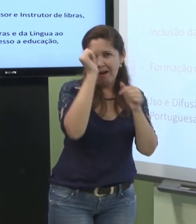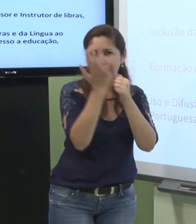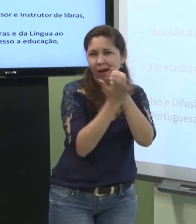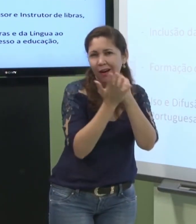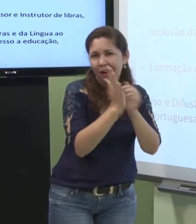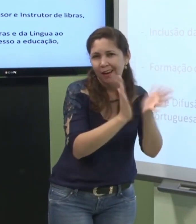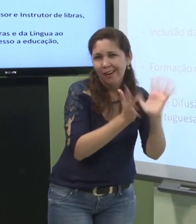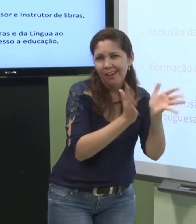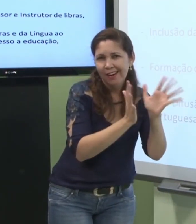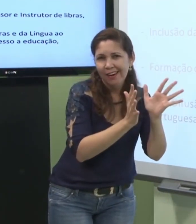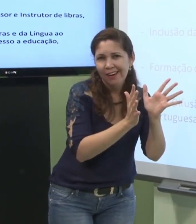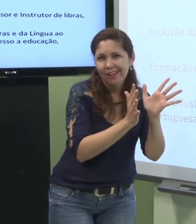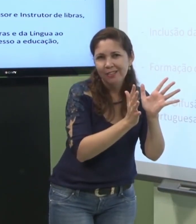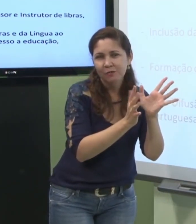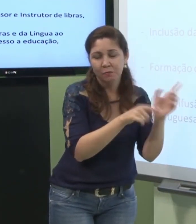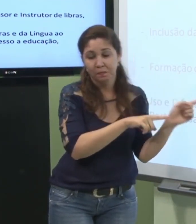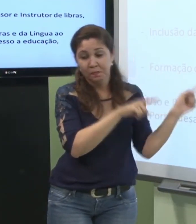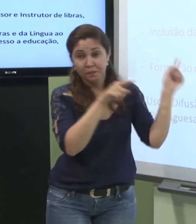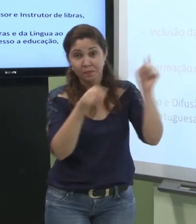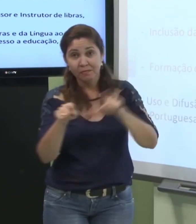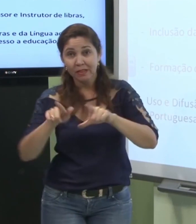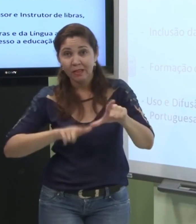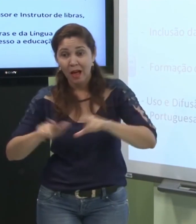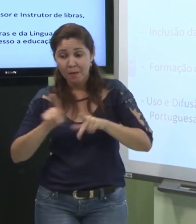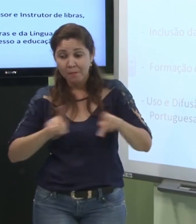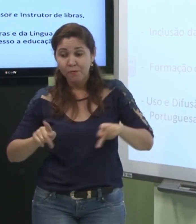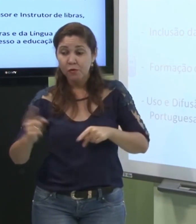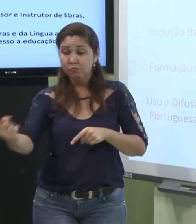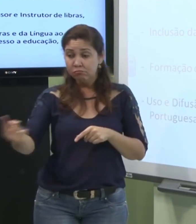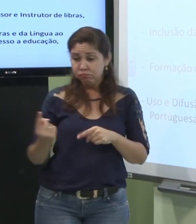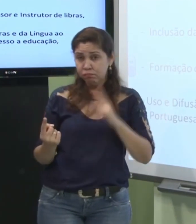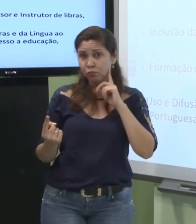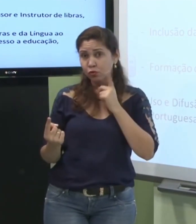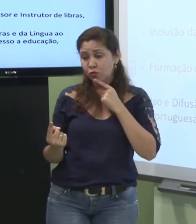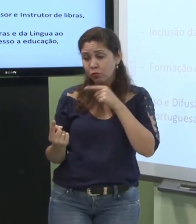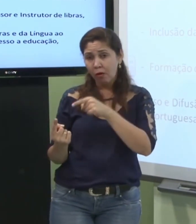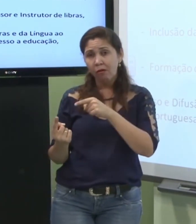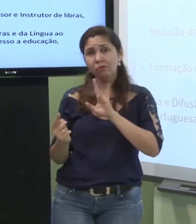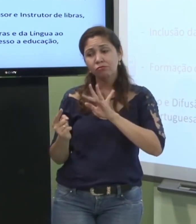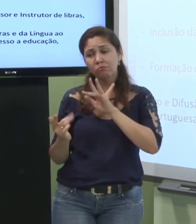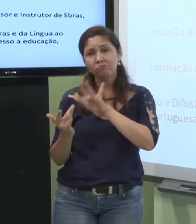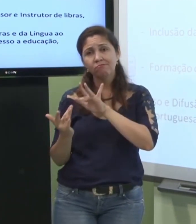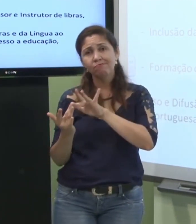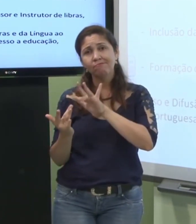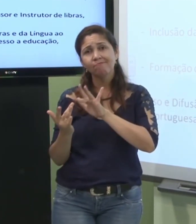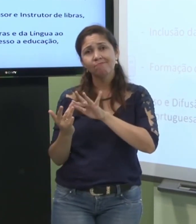base de língua de sinais e quando ter contato com esse surdo saber é a língua